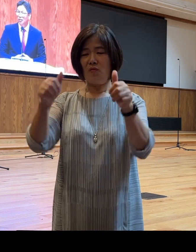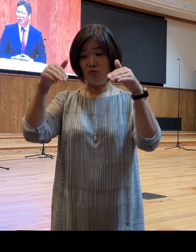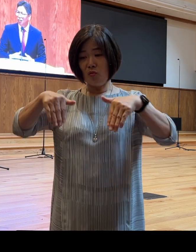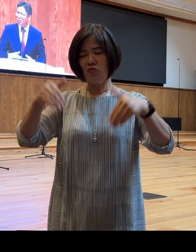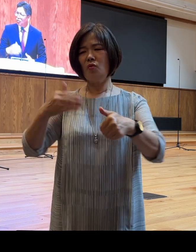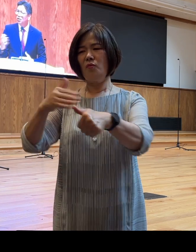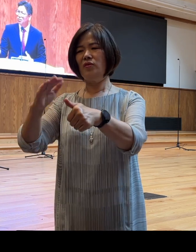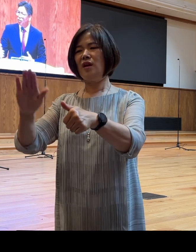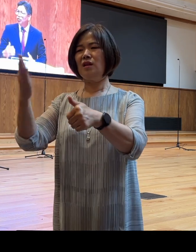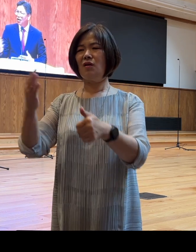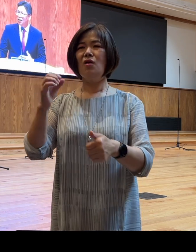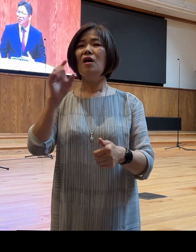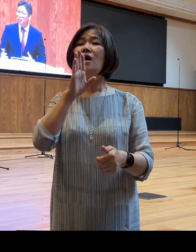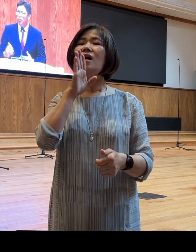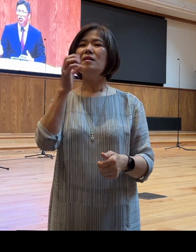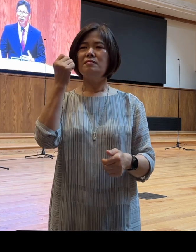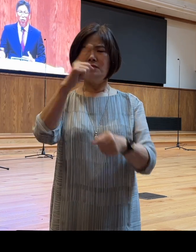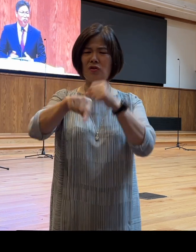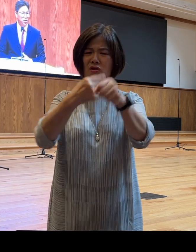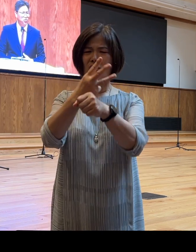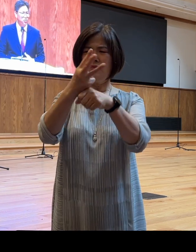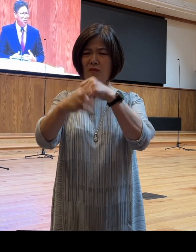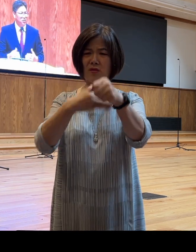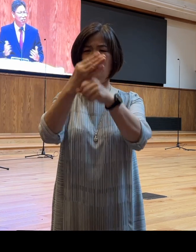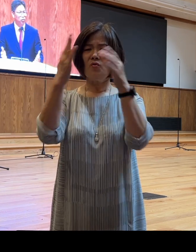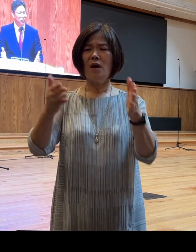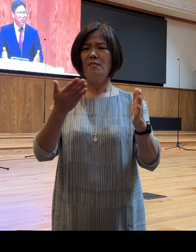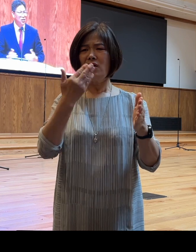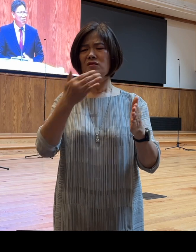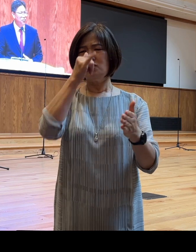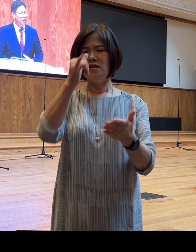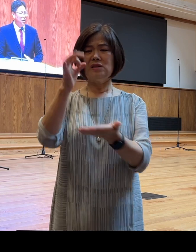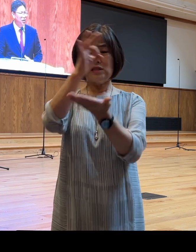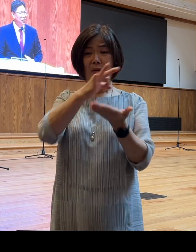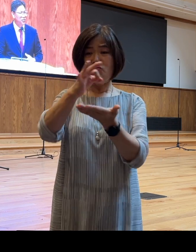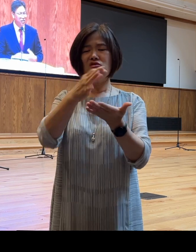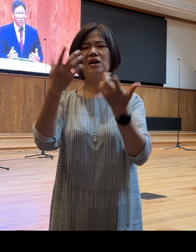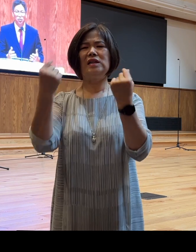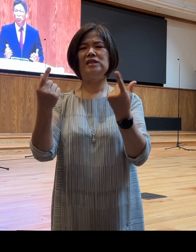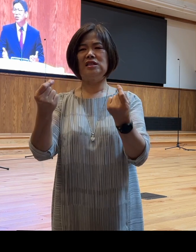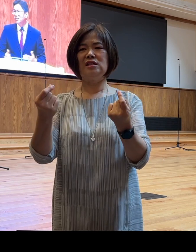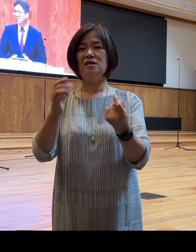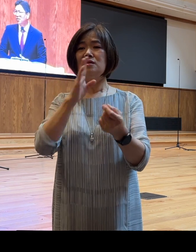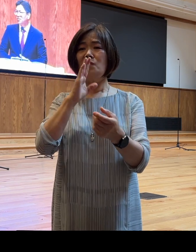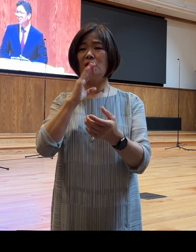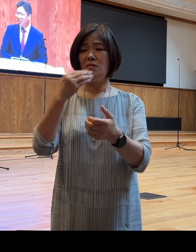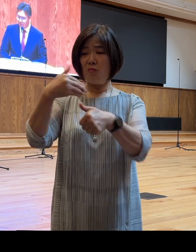며칠, 몇 달, 몇 년을 먹고 살 수 있는 재물을 함께 싸서 보냈을 것 같습니다 그런데